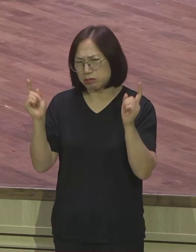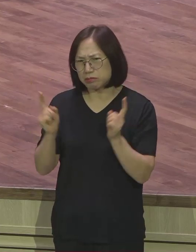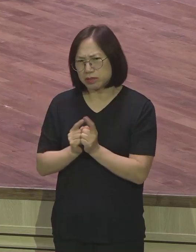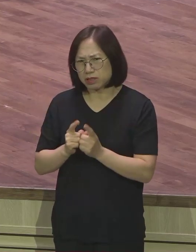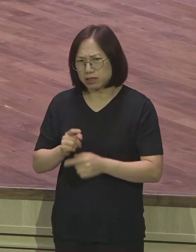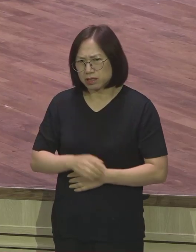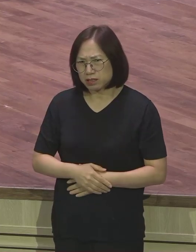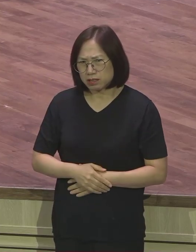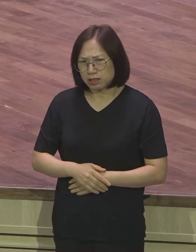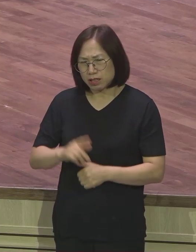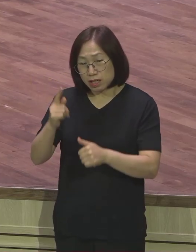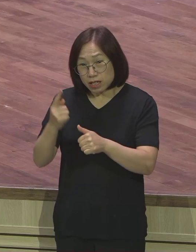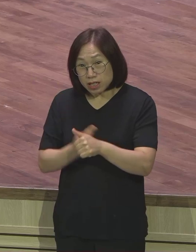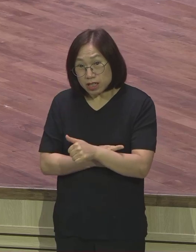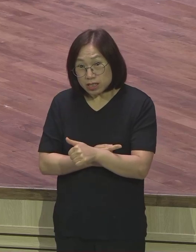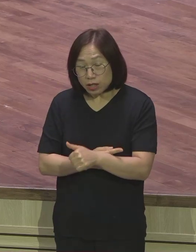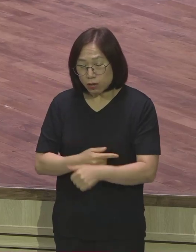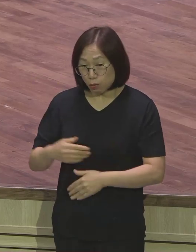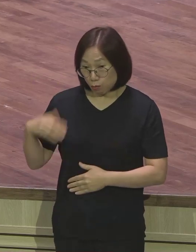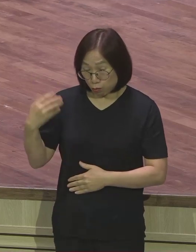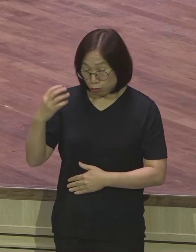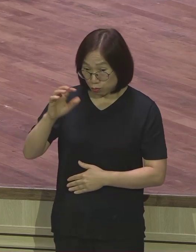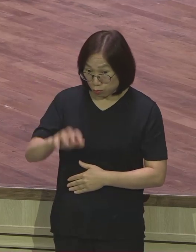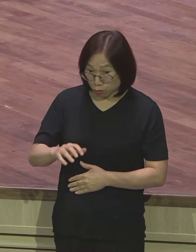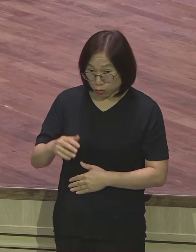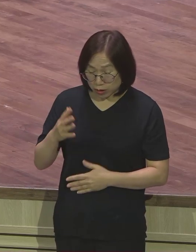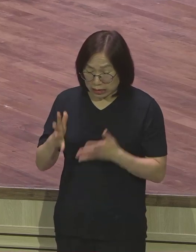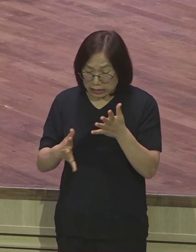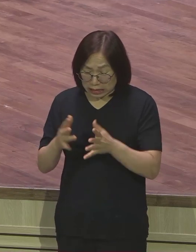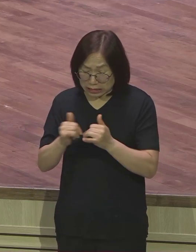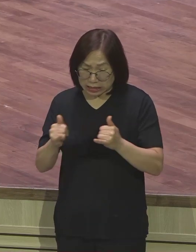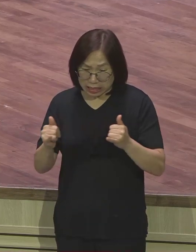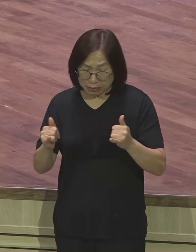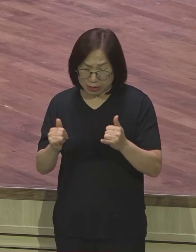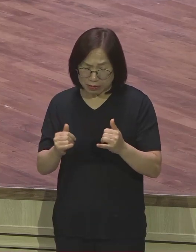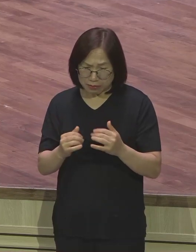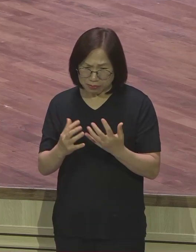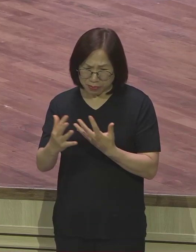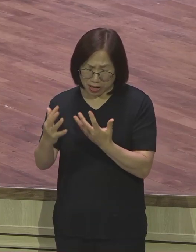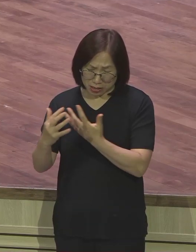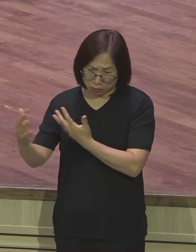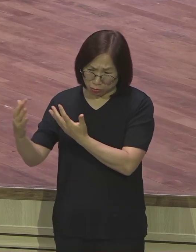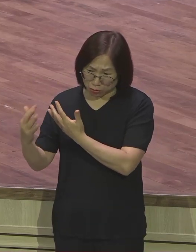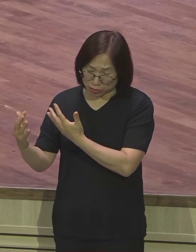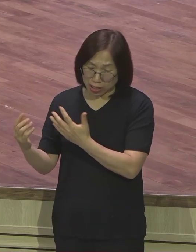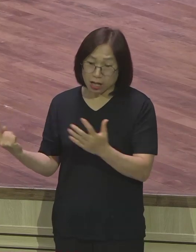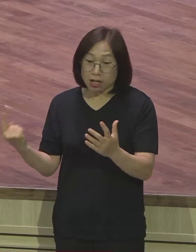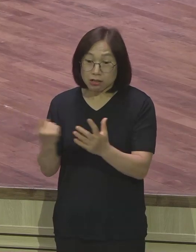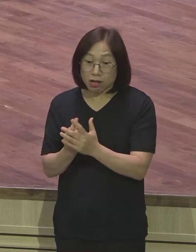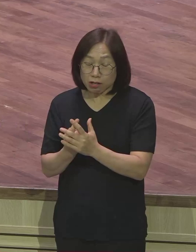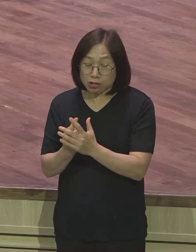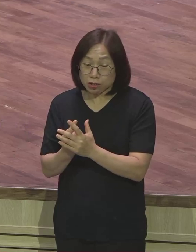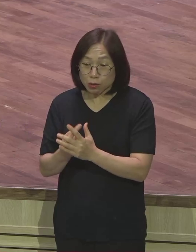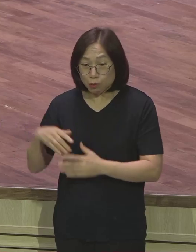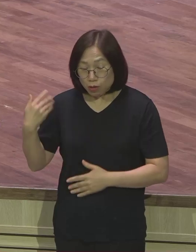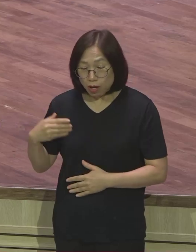그래서 모르는 장소 낯선 사람들이 많이 모이는 그런 대중 장소에는 갈 수가 없는 거예요. 왜? 언제 어떻게 튀어나올지 모르기 때문에.